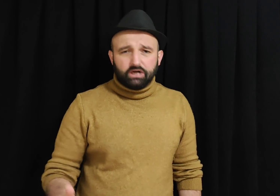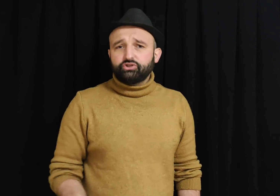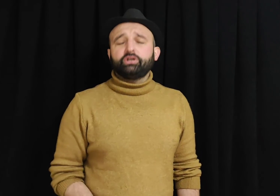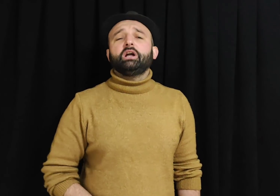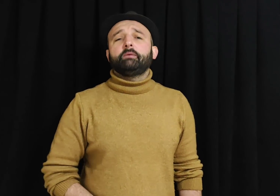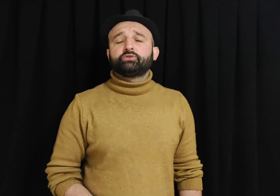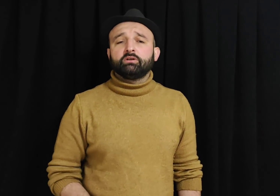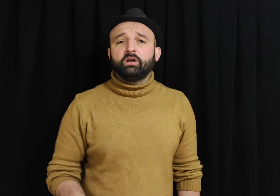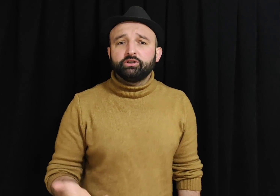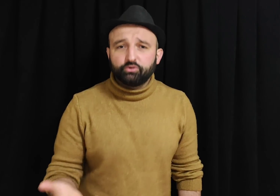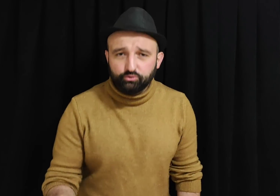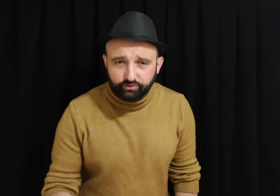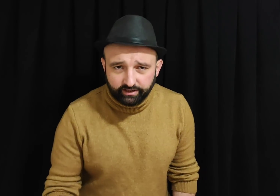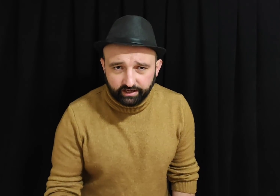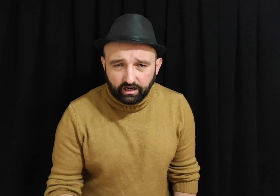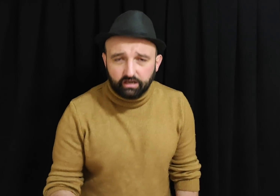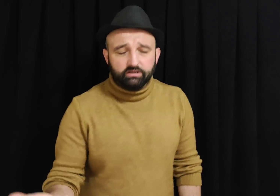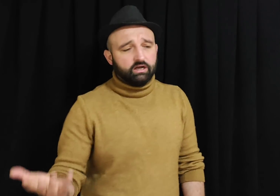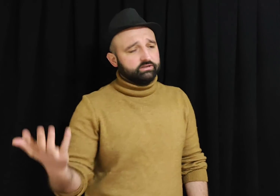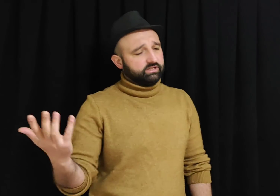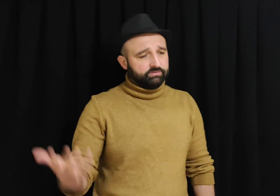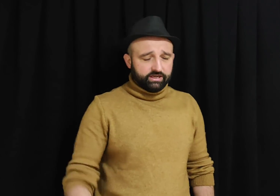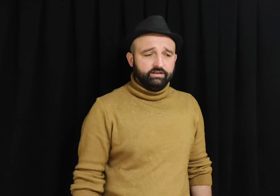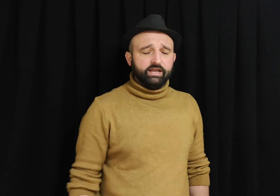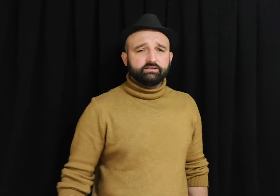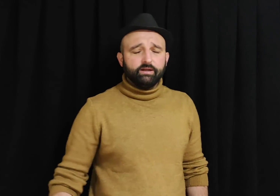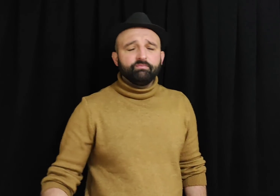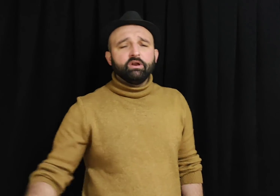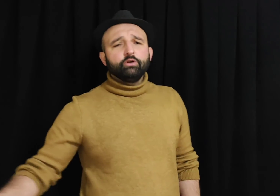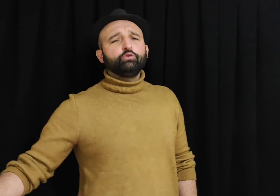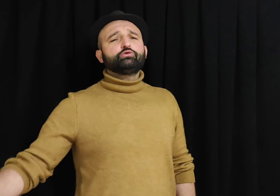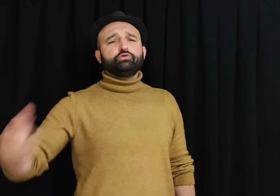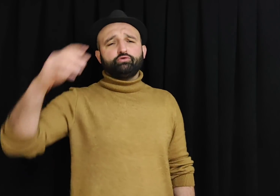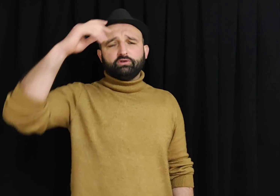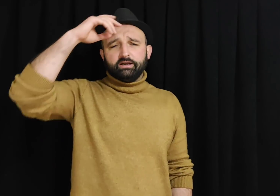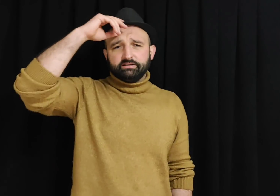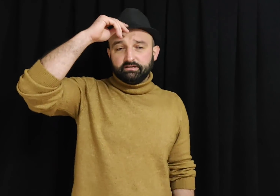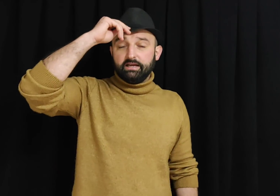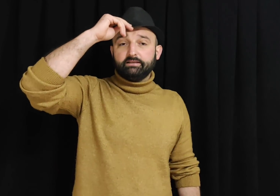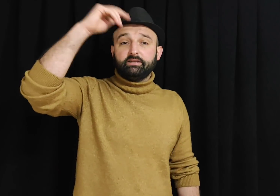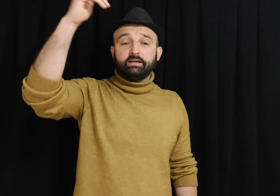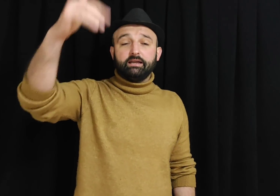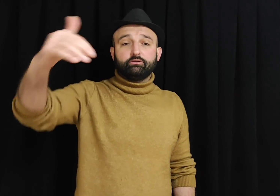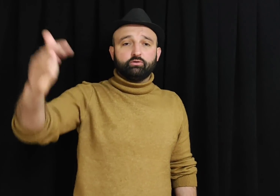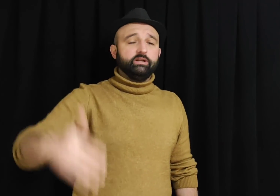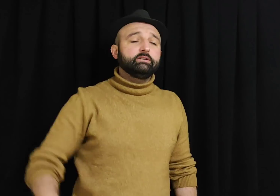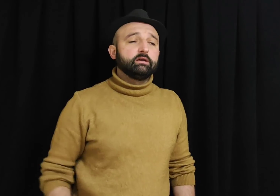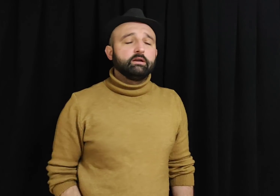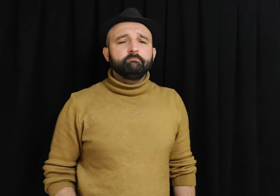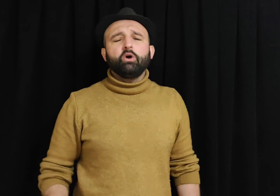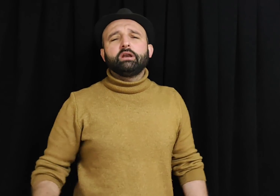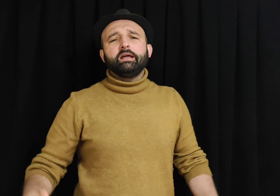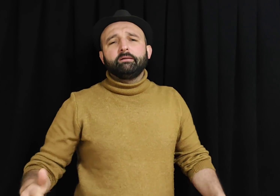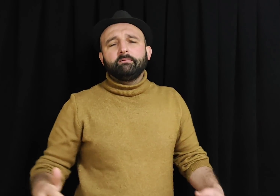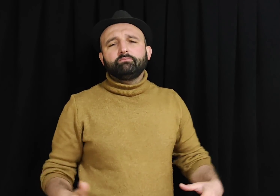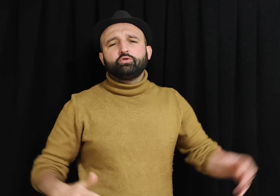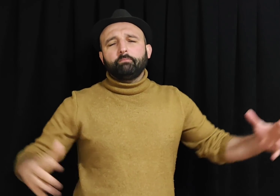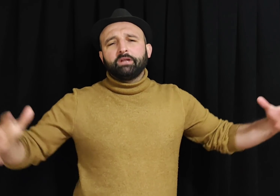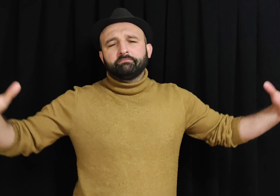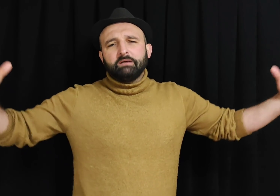Aşçıyı ne yapacaksın lan 200 tane? Akıl alır gibi değil. Neyse. 100 küsur tanesi de elektrik, elektronik. Böyle toplamda